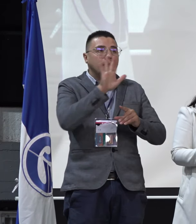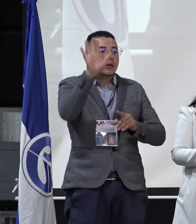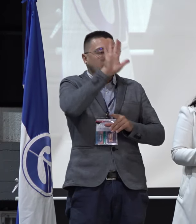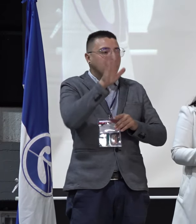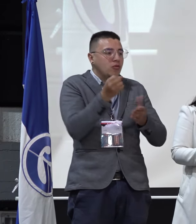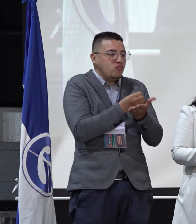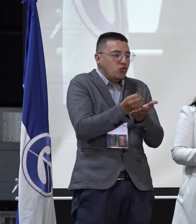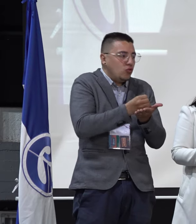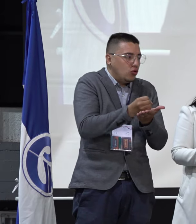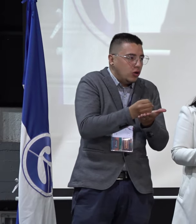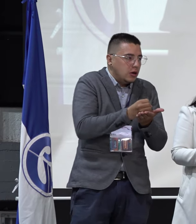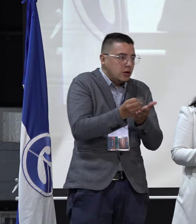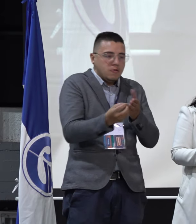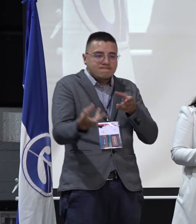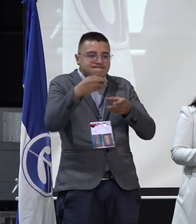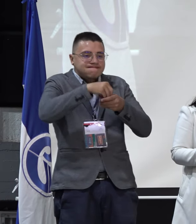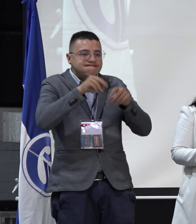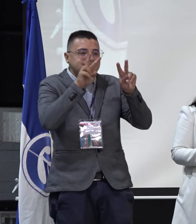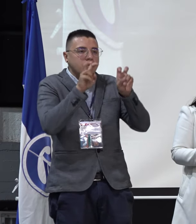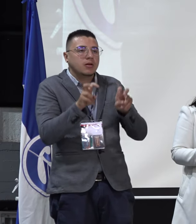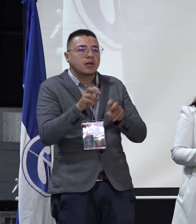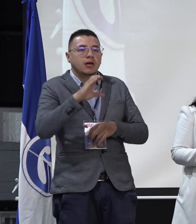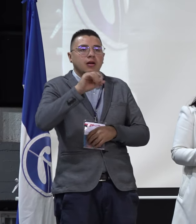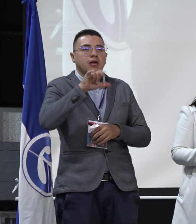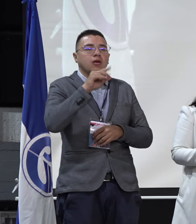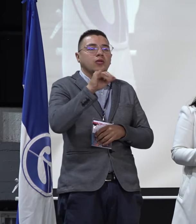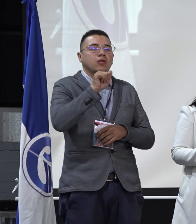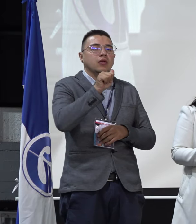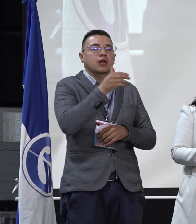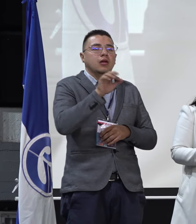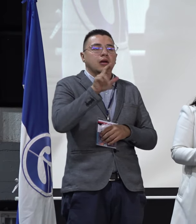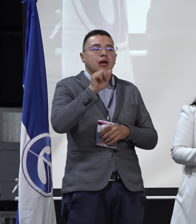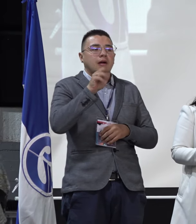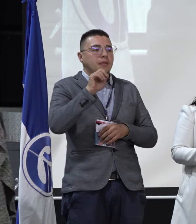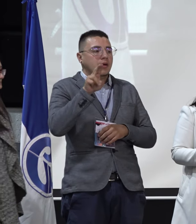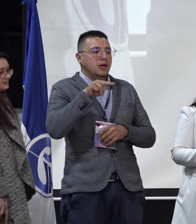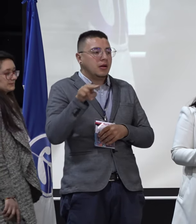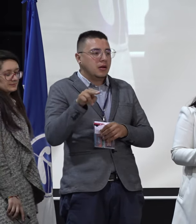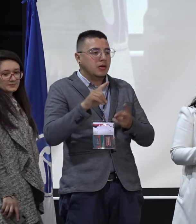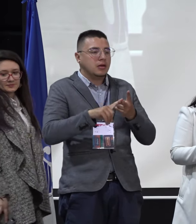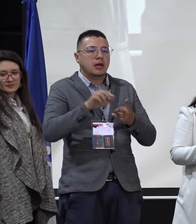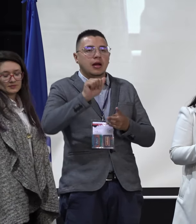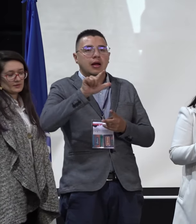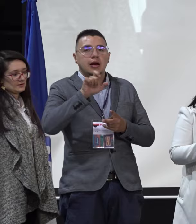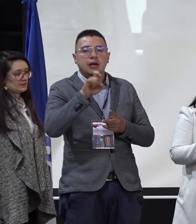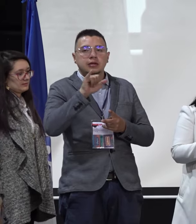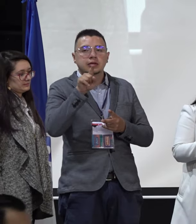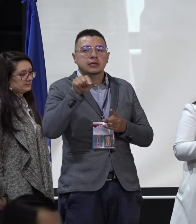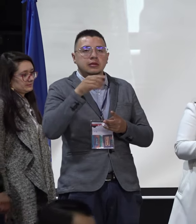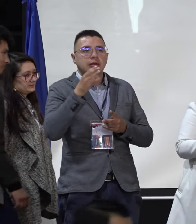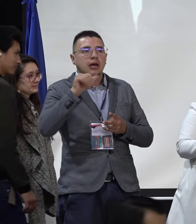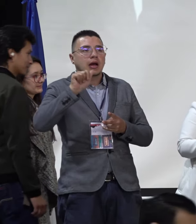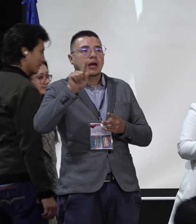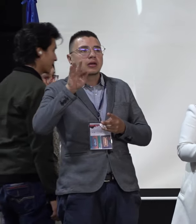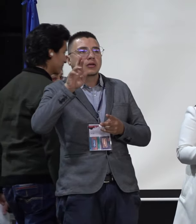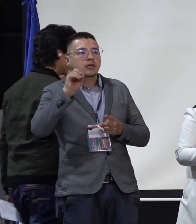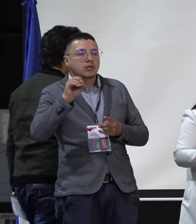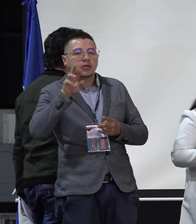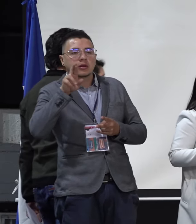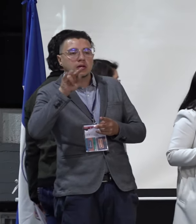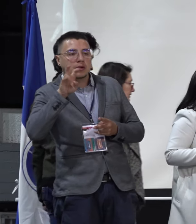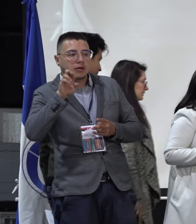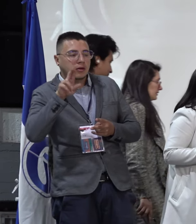de Biología, integrada por Claudia Delmira Castaño Ramírez y Daeron Alexis Castro Rivera. Les